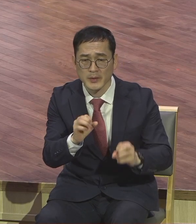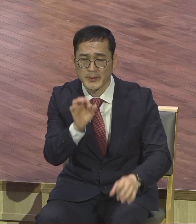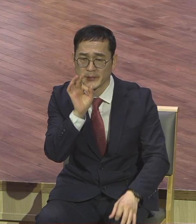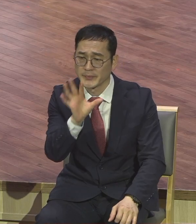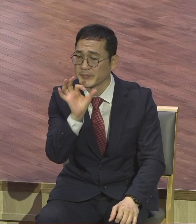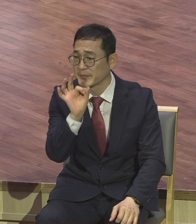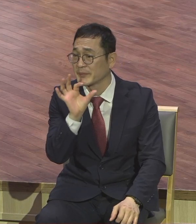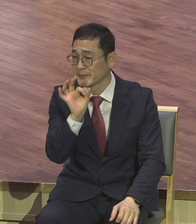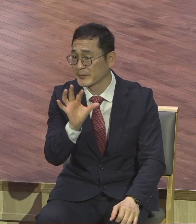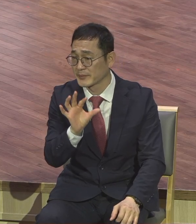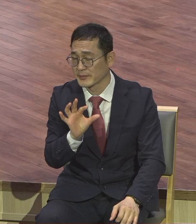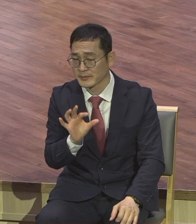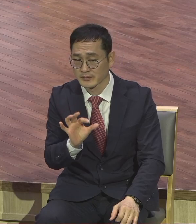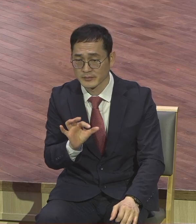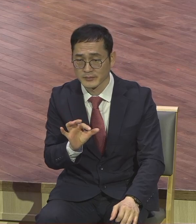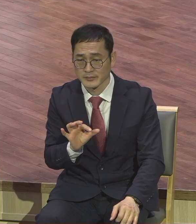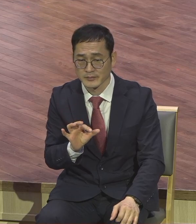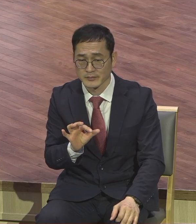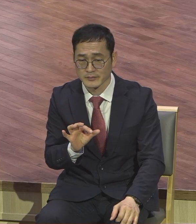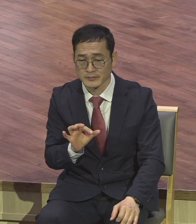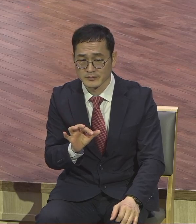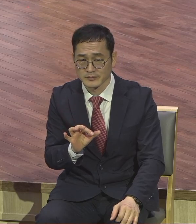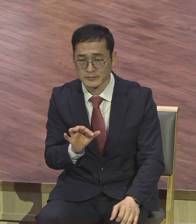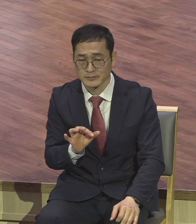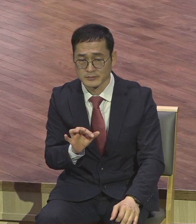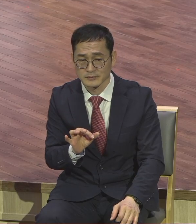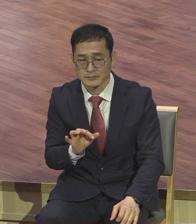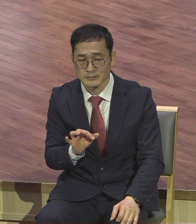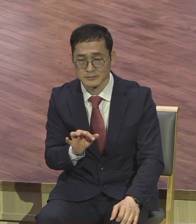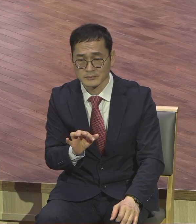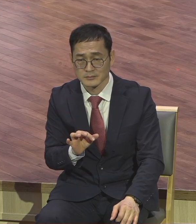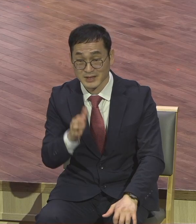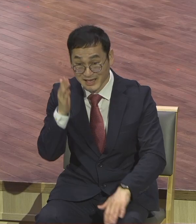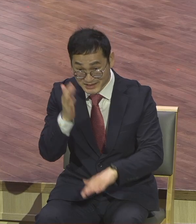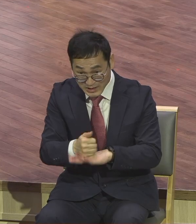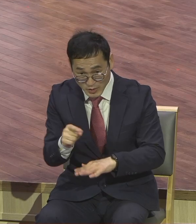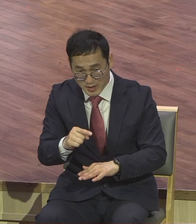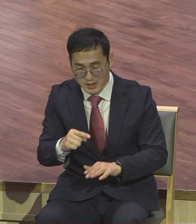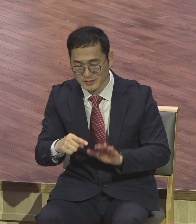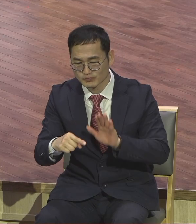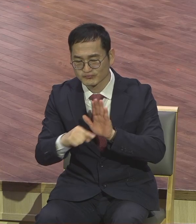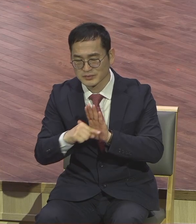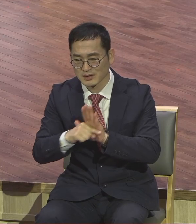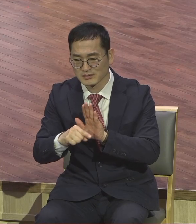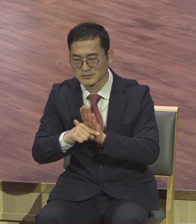나중에 어떻게 되느냐 마음에 안 들면 부정적 영향을 맺힙니다. 주위 사람들에게 부정적